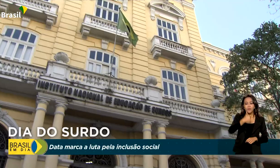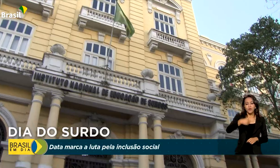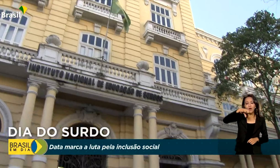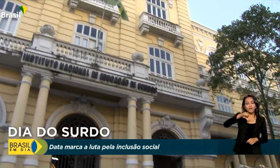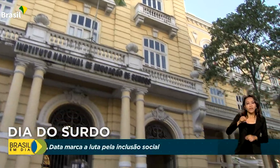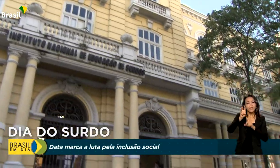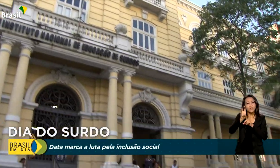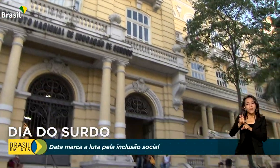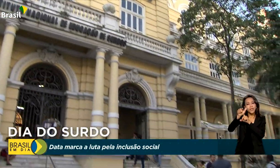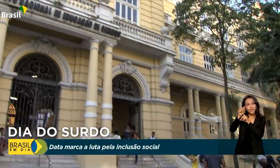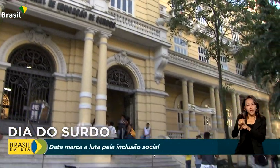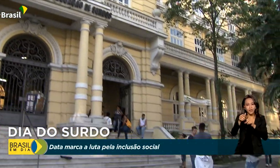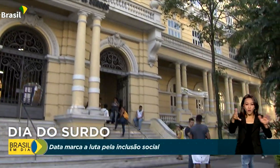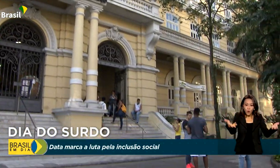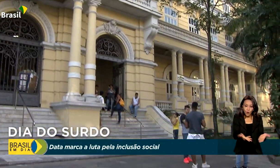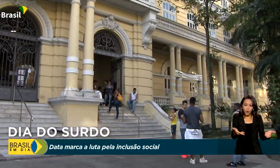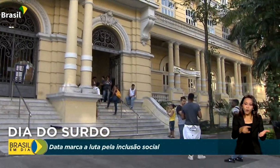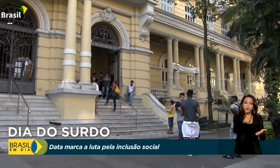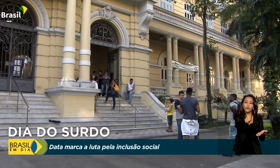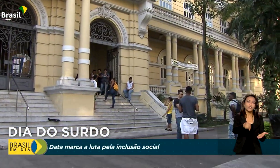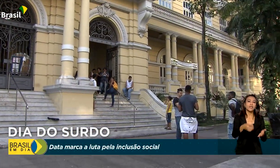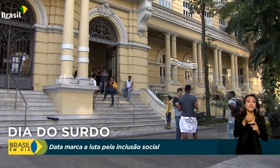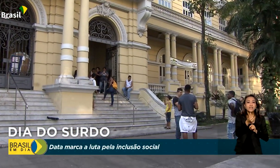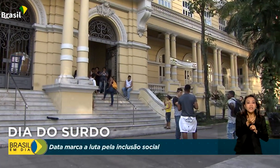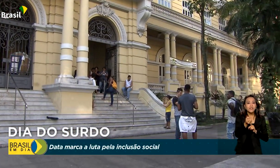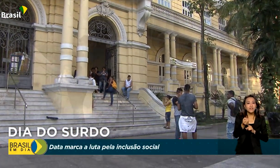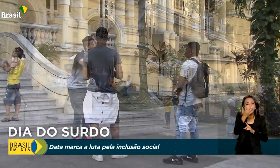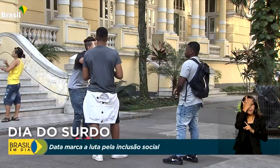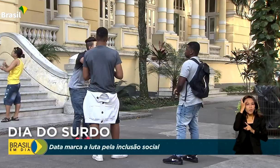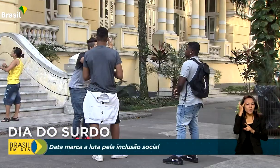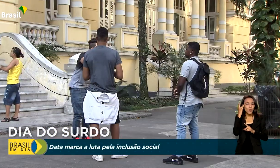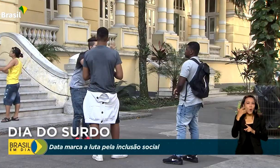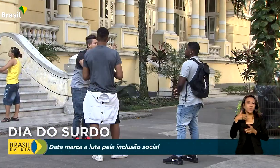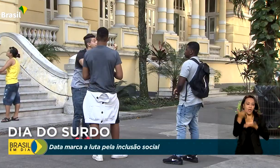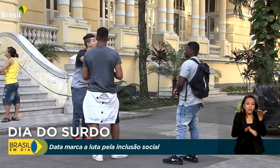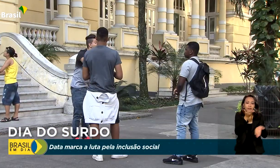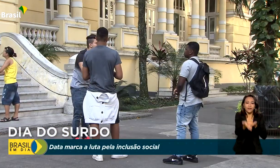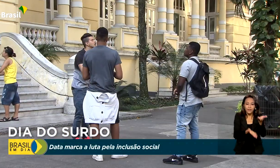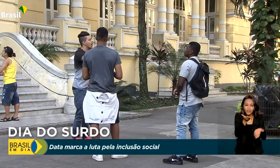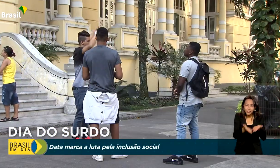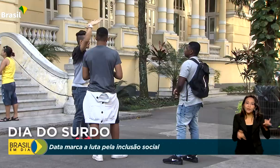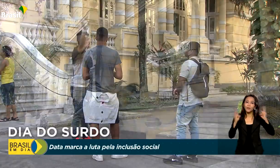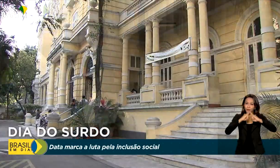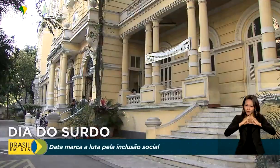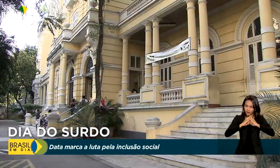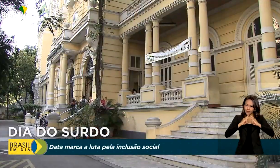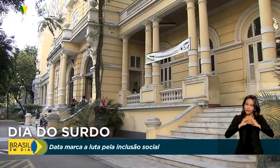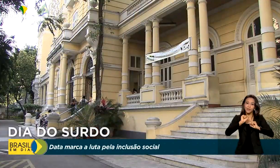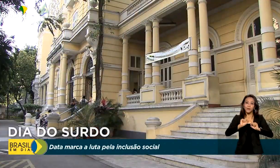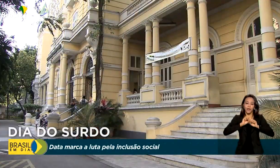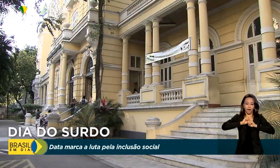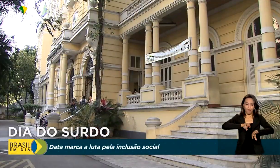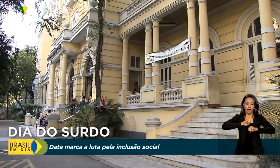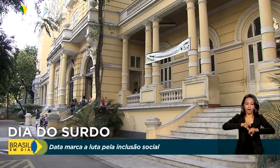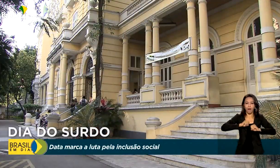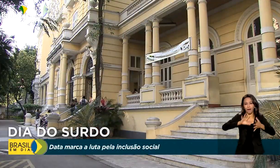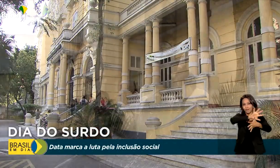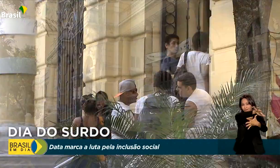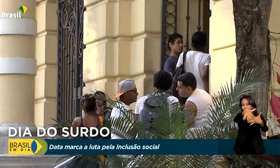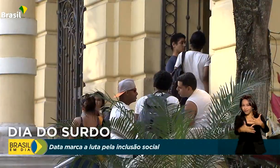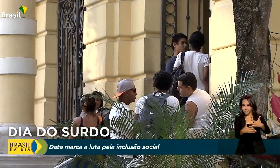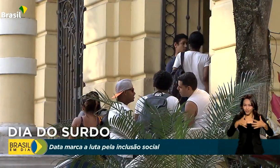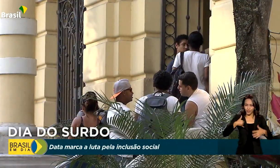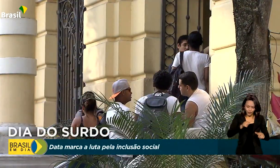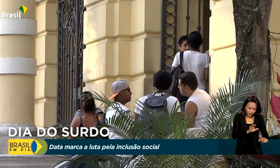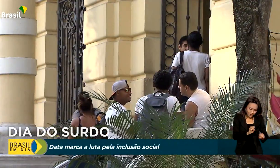Atualmente, cerca de 600 pessoas são atendidas pela instituição, que dá aulas em Libras, da